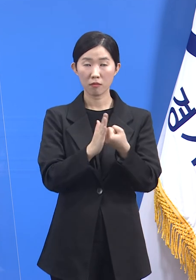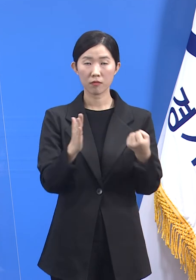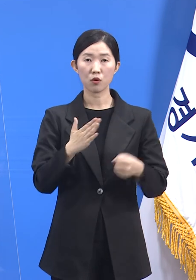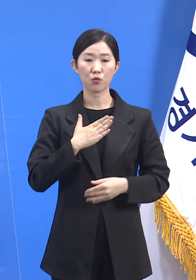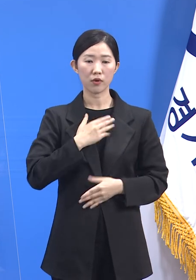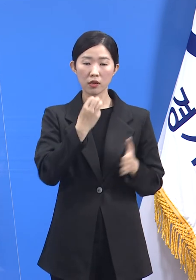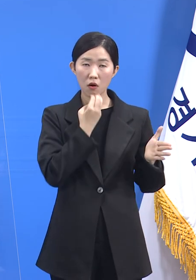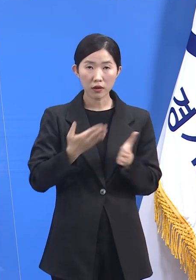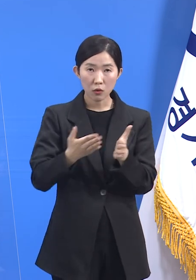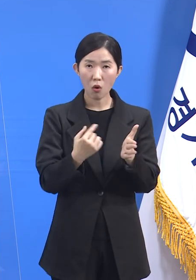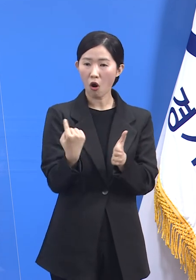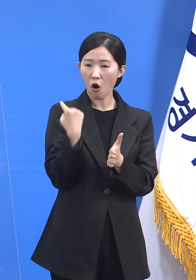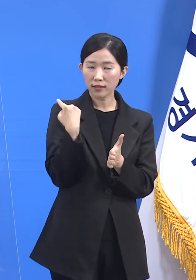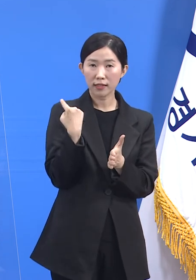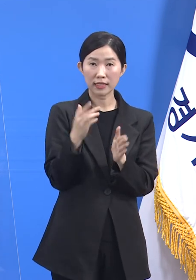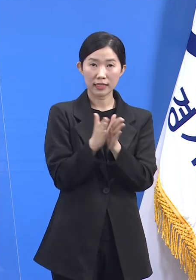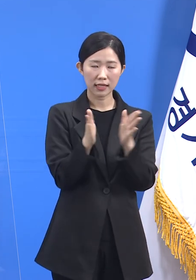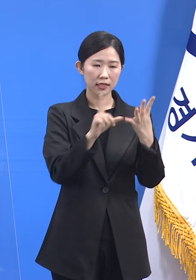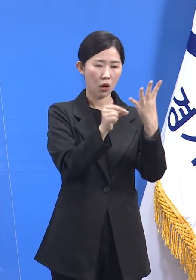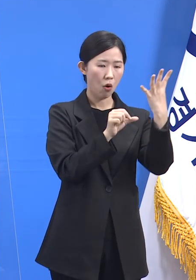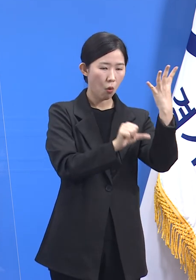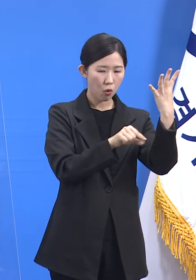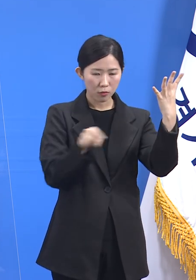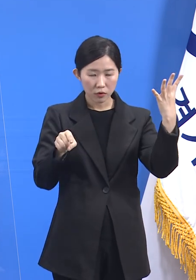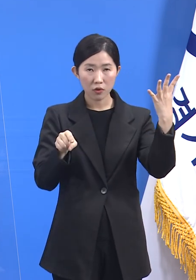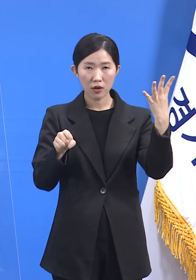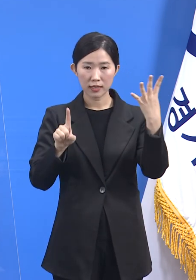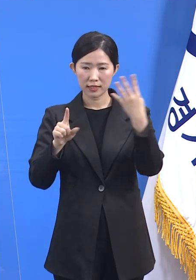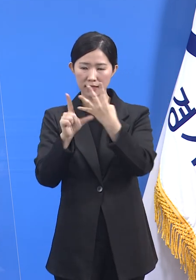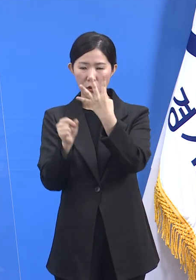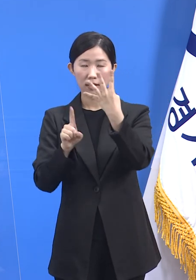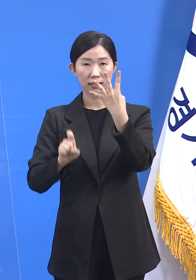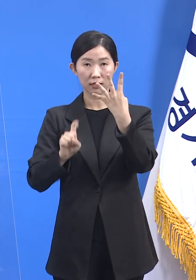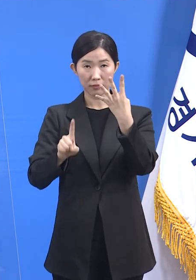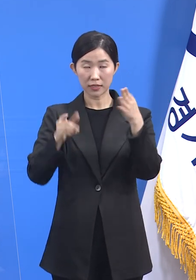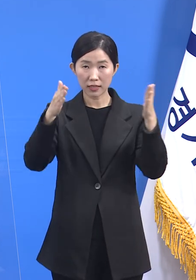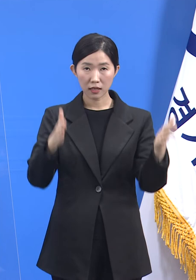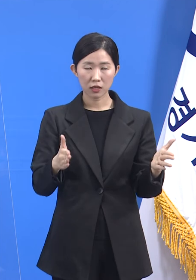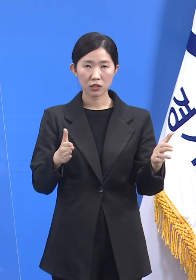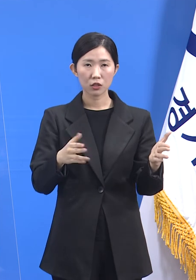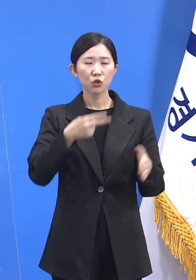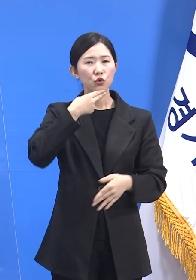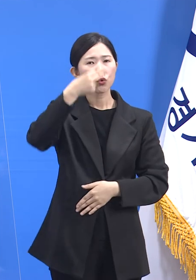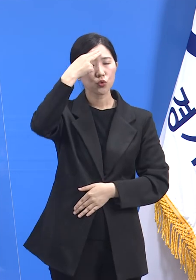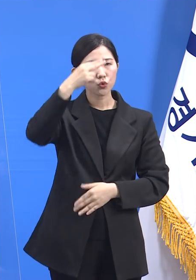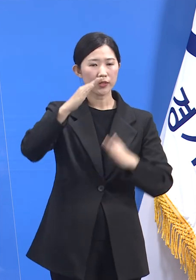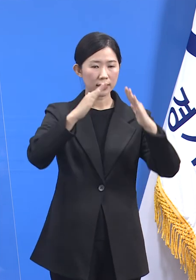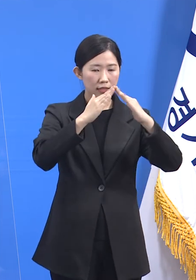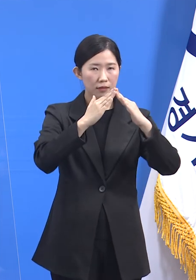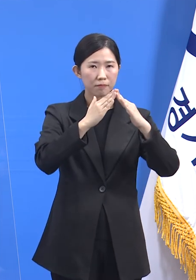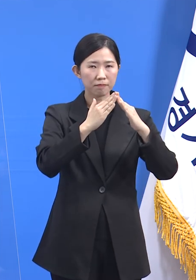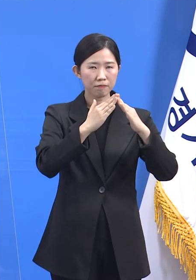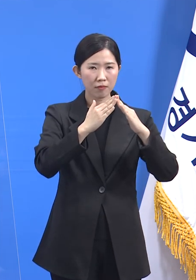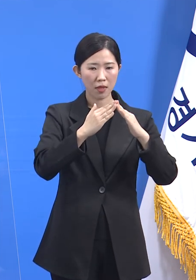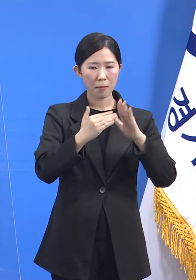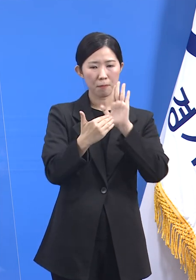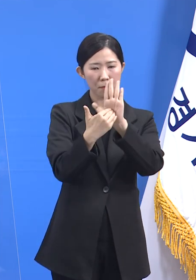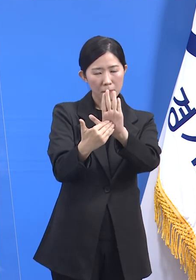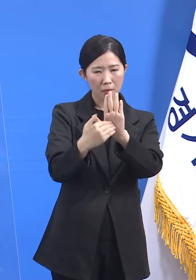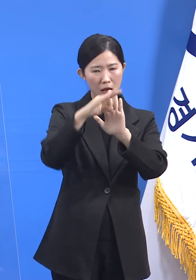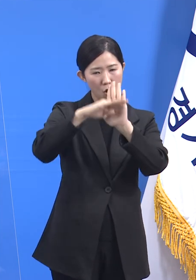11일까지 이번 주 일주일간 유흥시설 방역수칙 준수 여부를 집중 점검합니다.